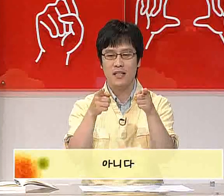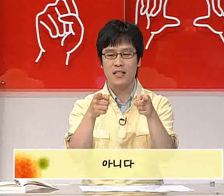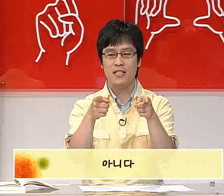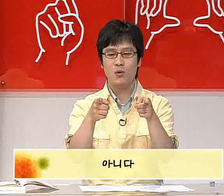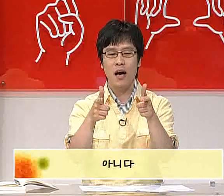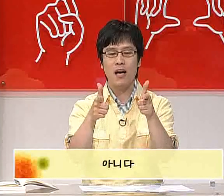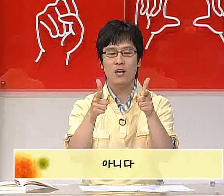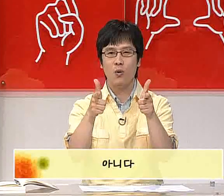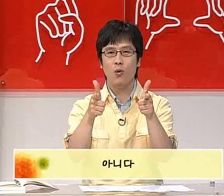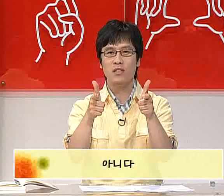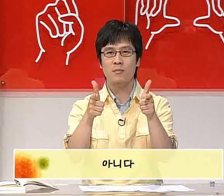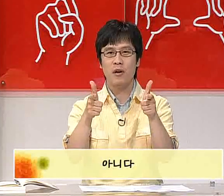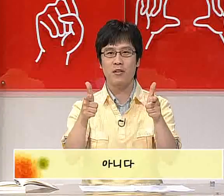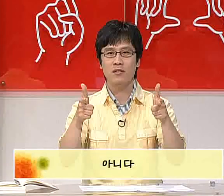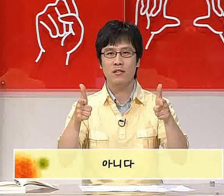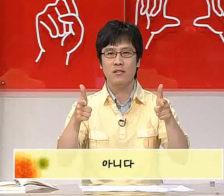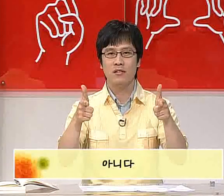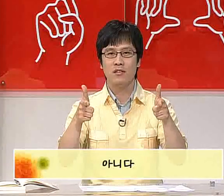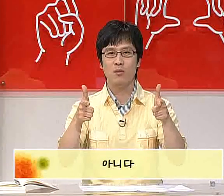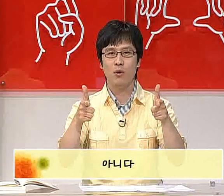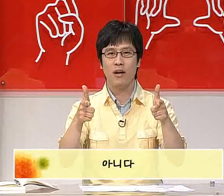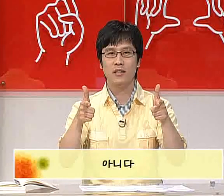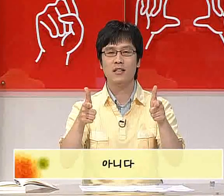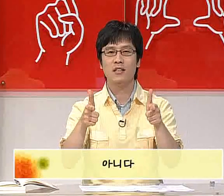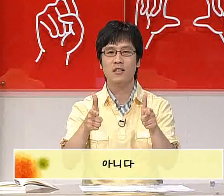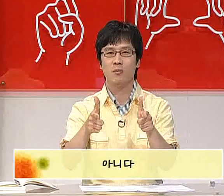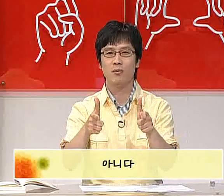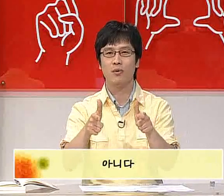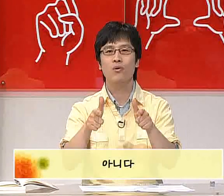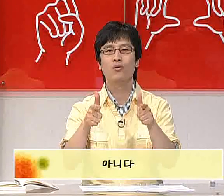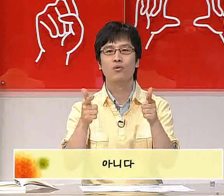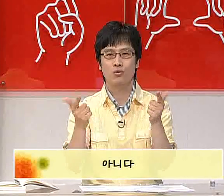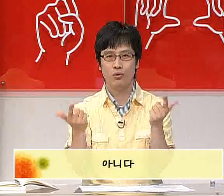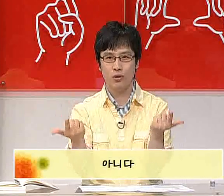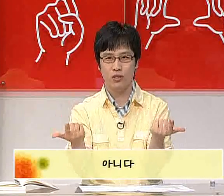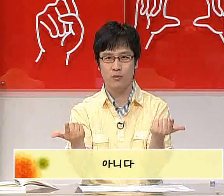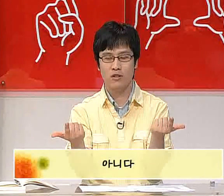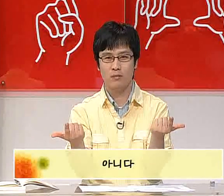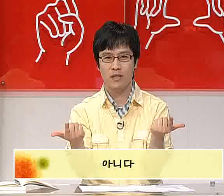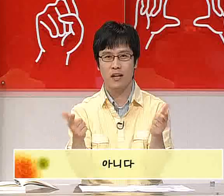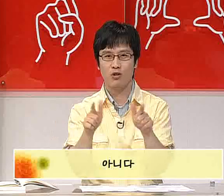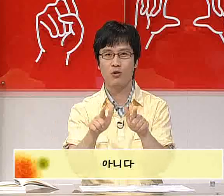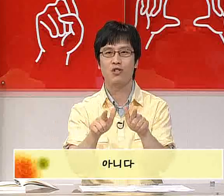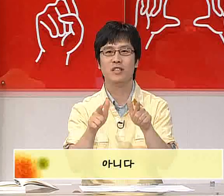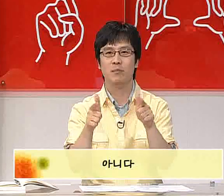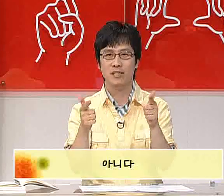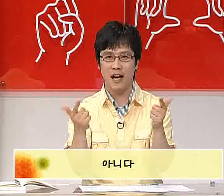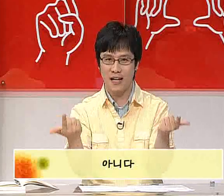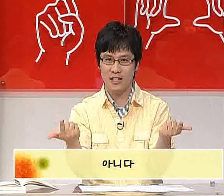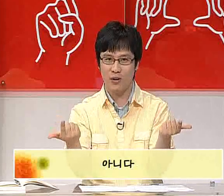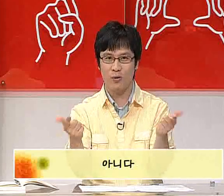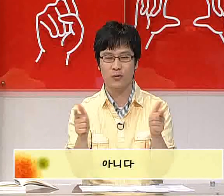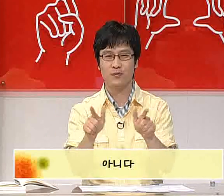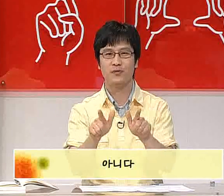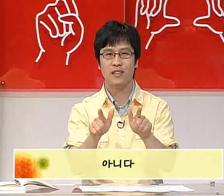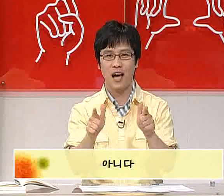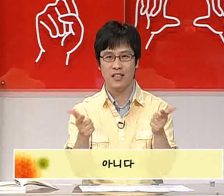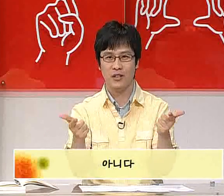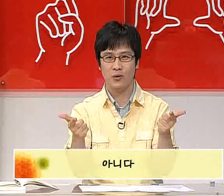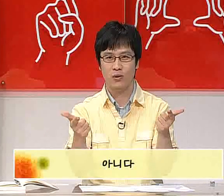일지와 오지를 편 이런 모양을 옆으로 누워주시면 됩니다. 누워주시면 됩니다. 아니요. 아니요.